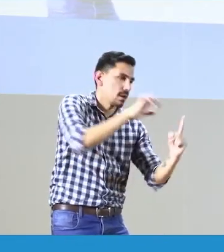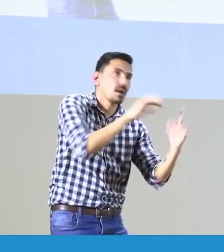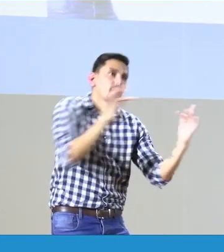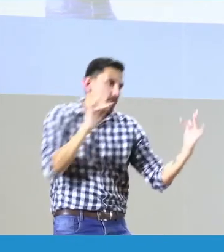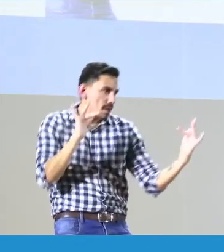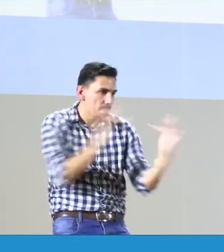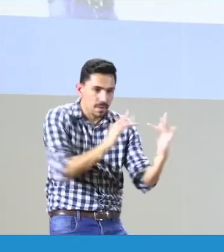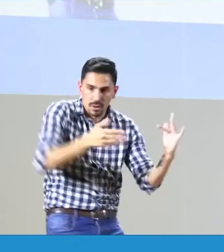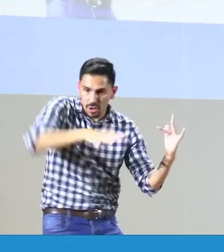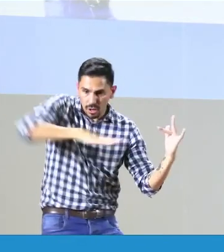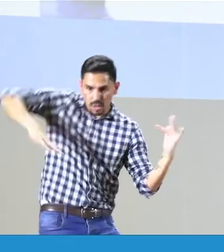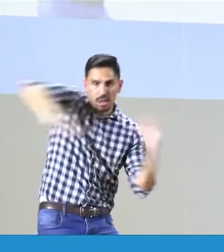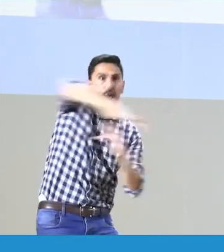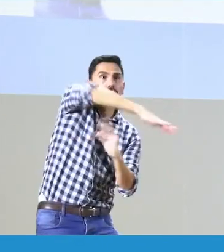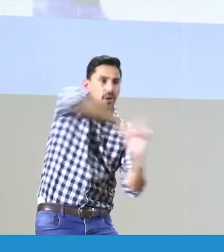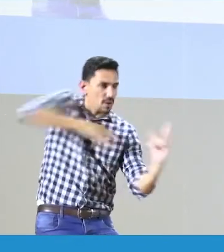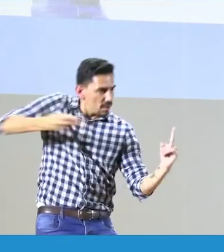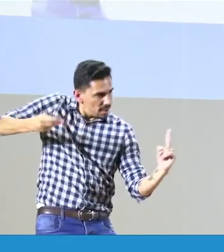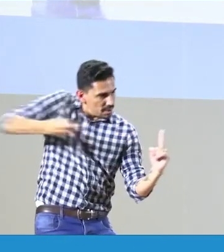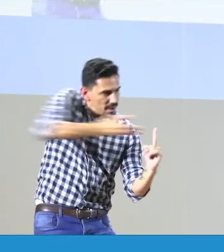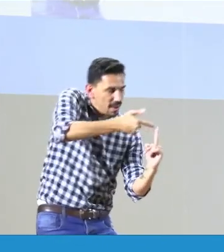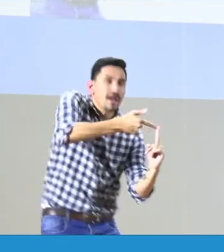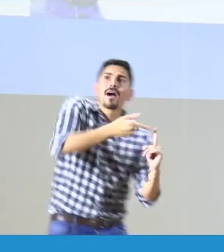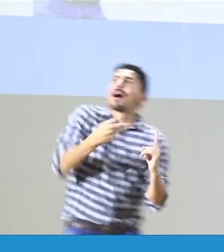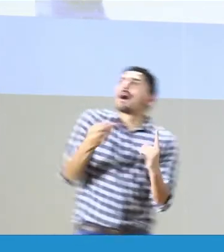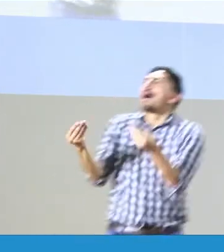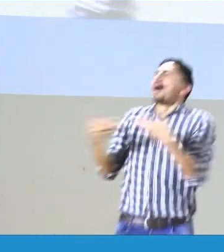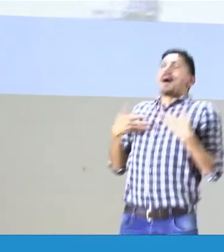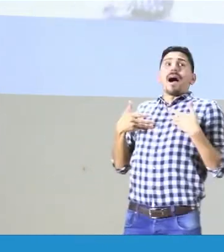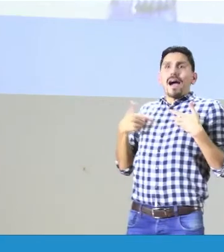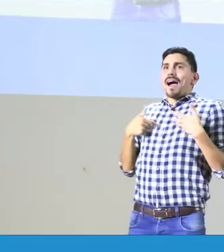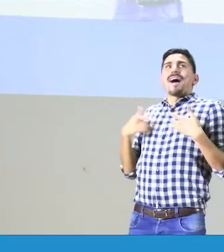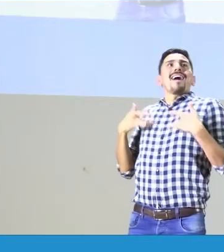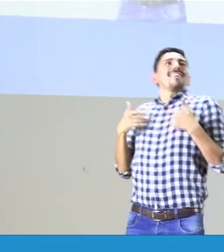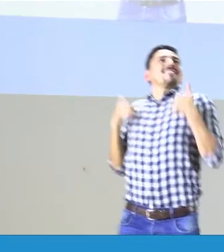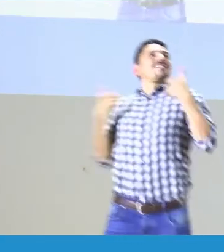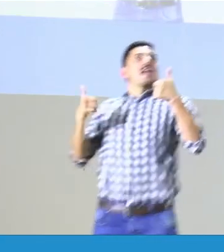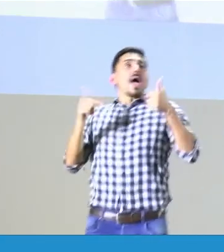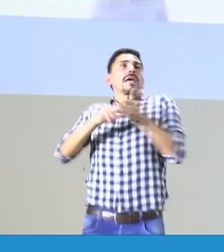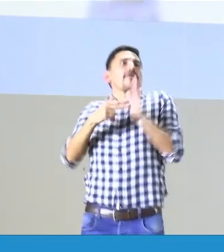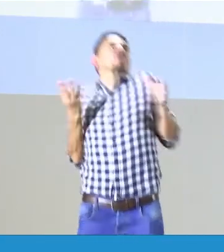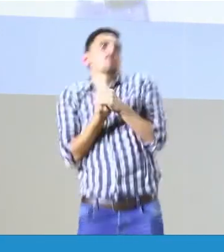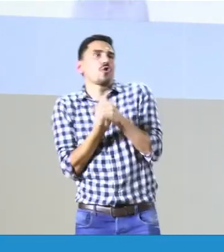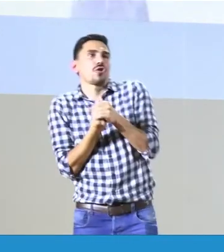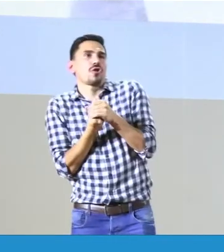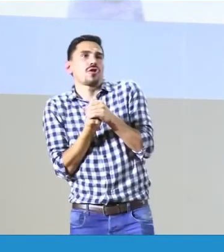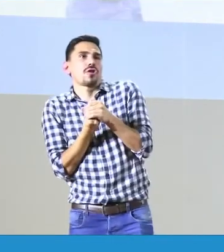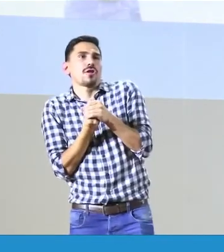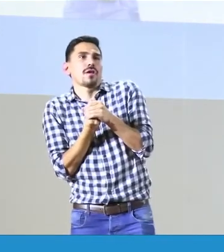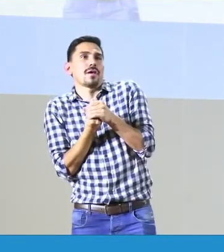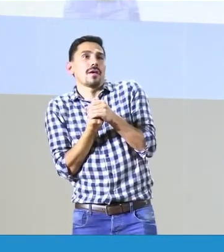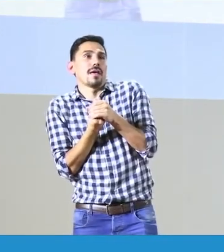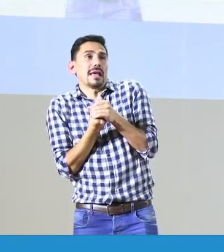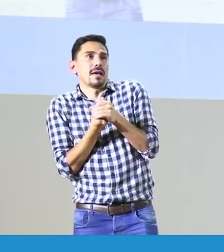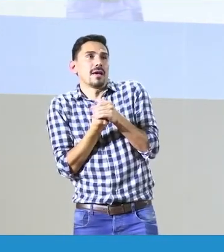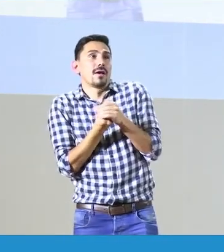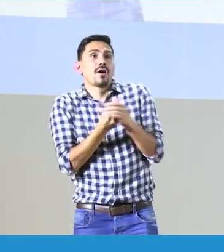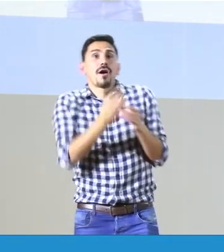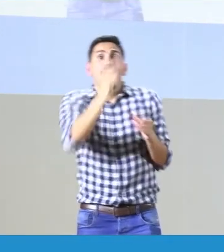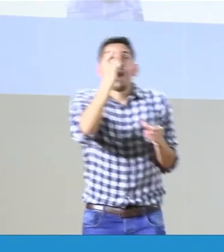Entonces, tienen que hacer unos ajustes pertinentes del entorno que den esta calidad educativa y allí